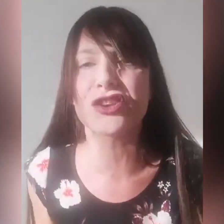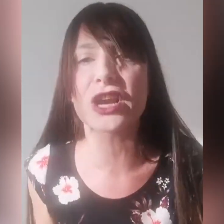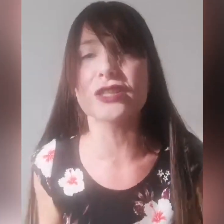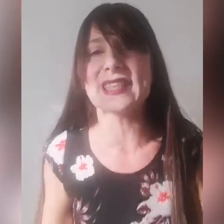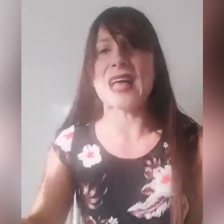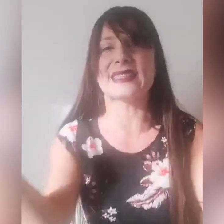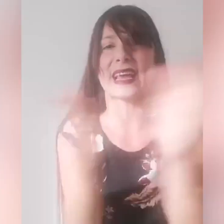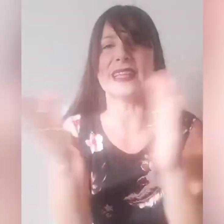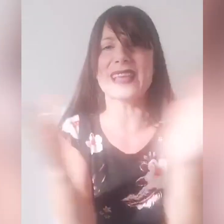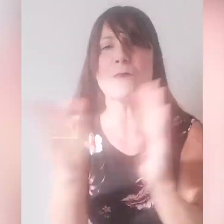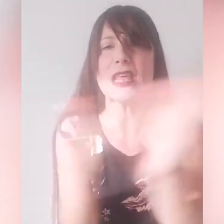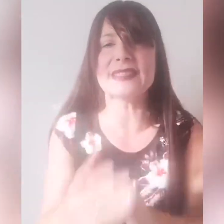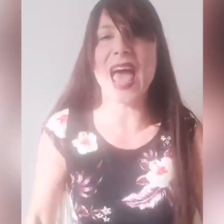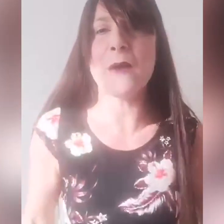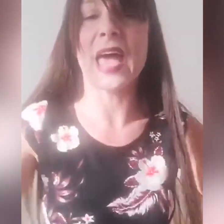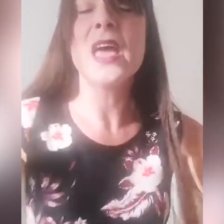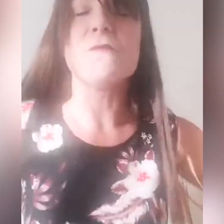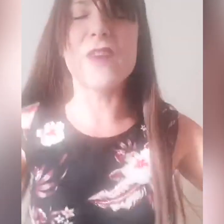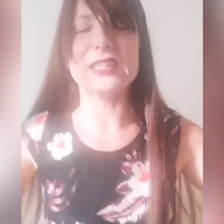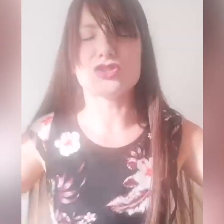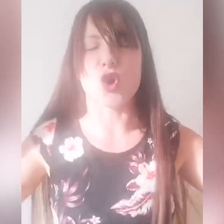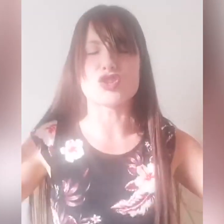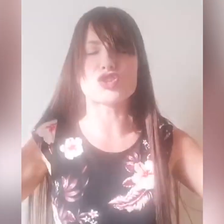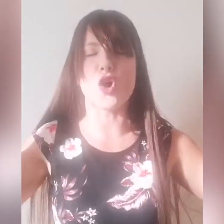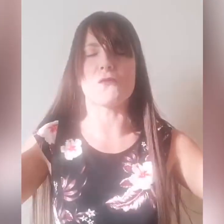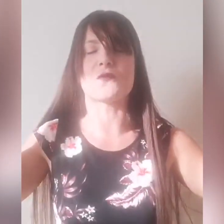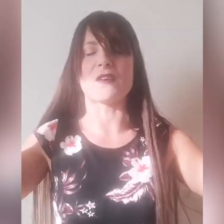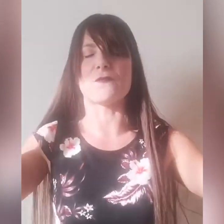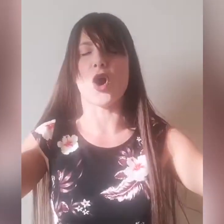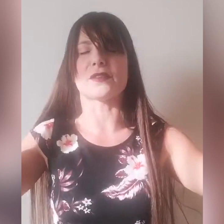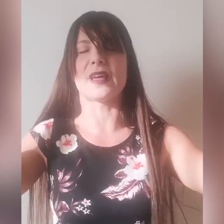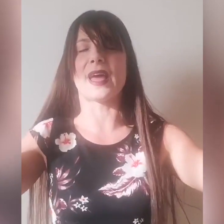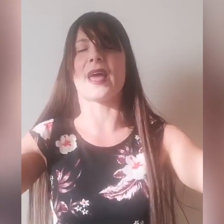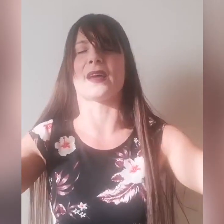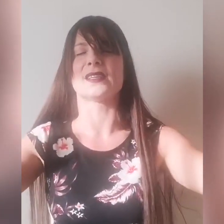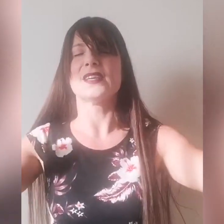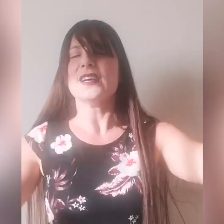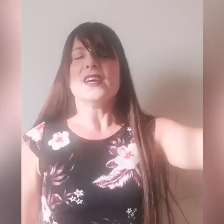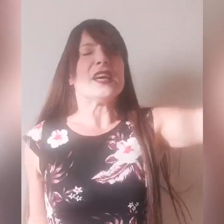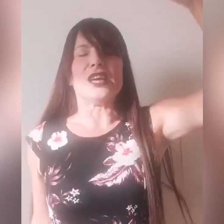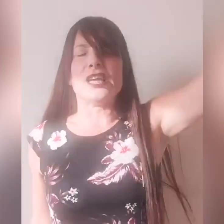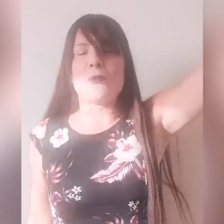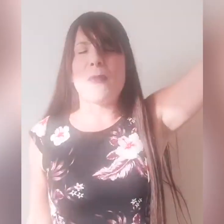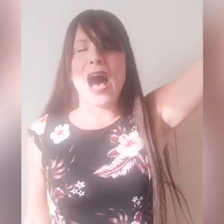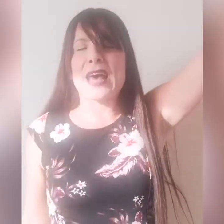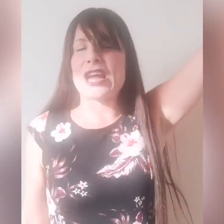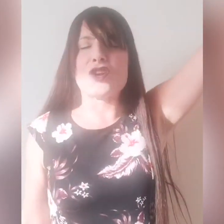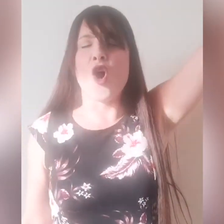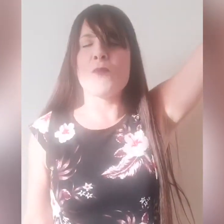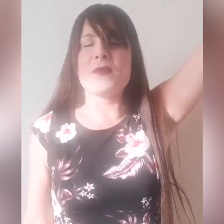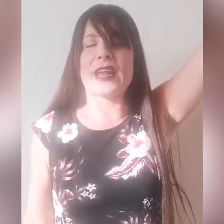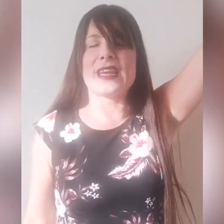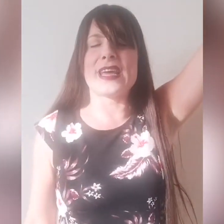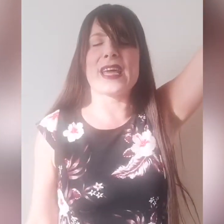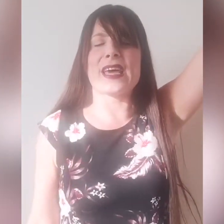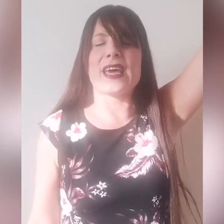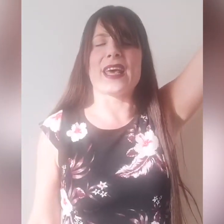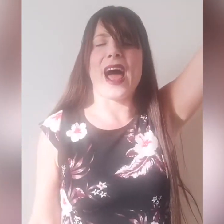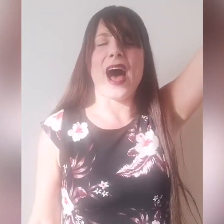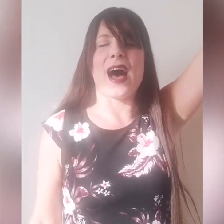circostanze! Vento soffia forte, il mare non mi allegherà,